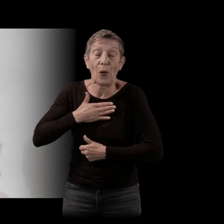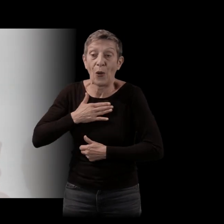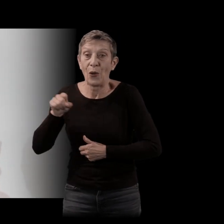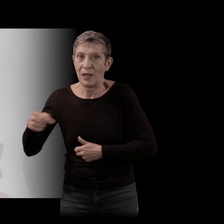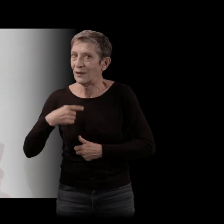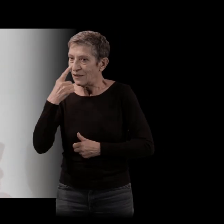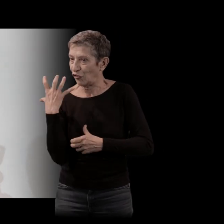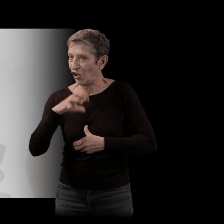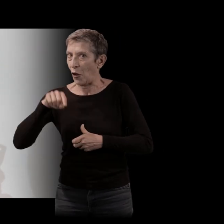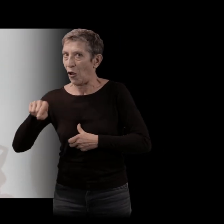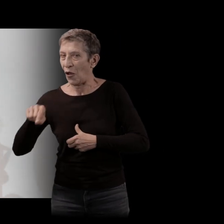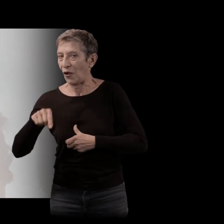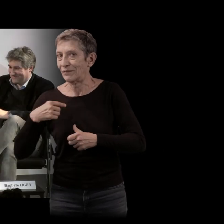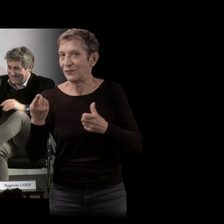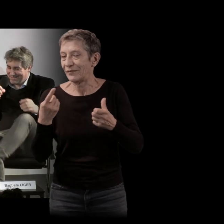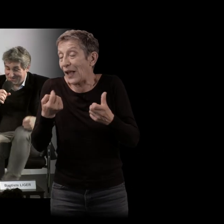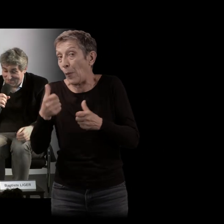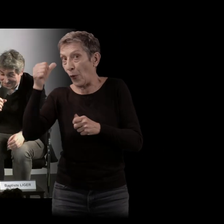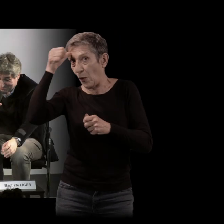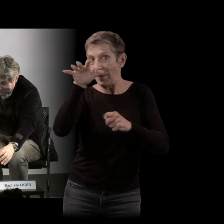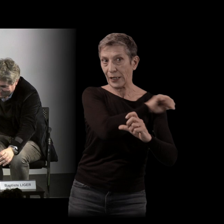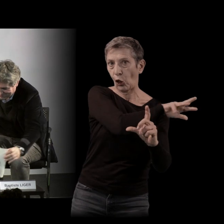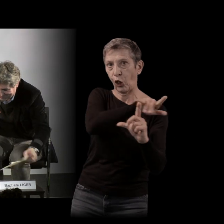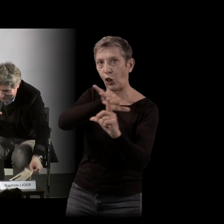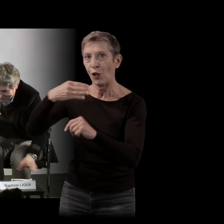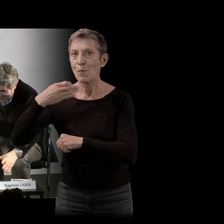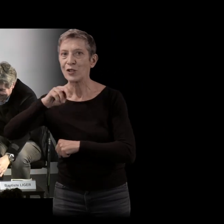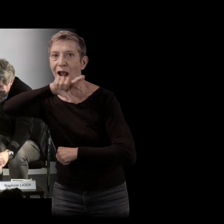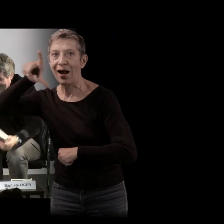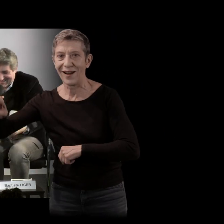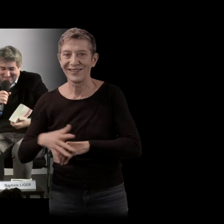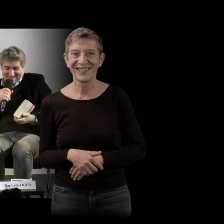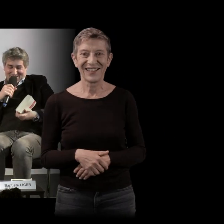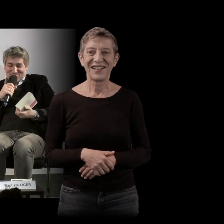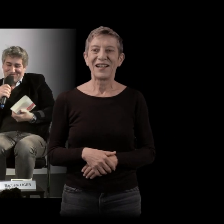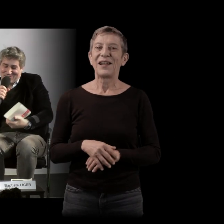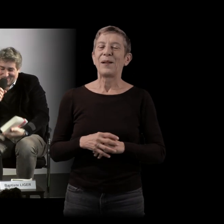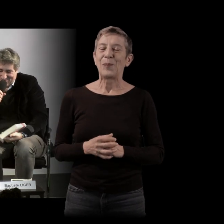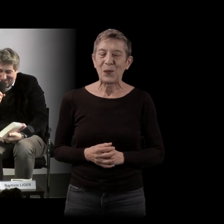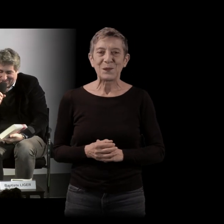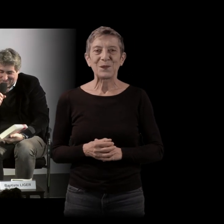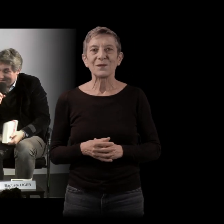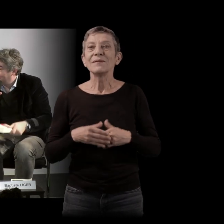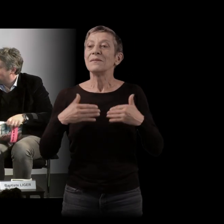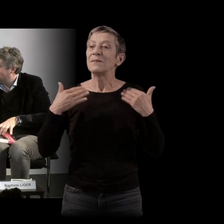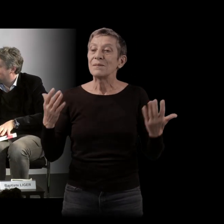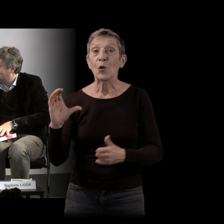en Moselle. Mississippi en Moselle, jolie formule. Alors, venons-en maintenant à Cône-et-Marie. Je crois que la meilleure façon de